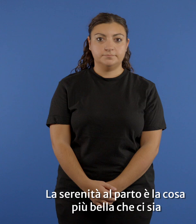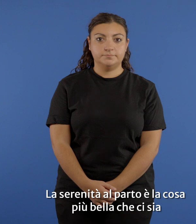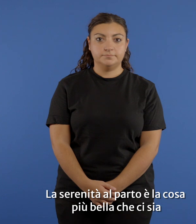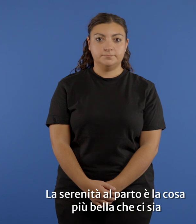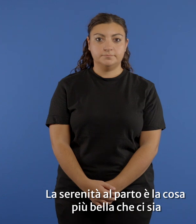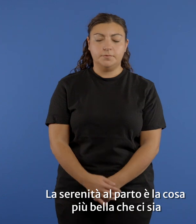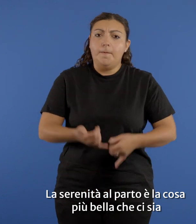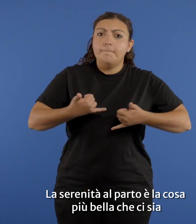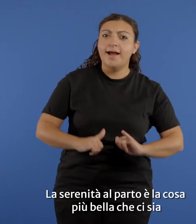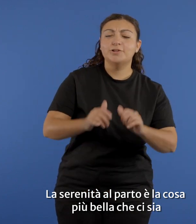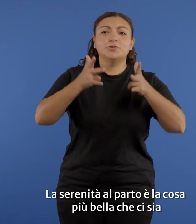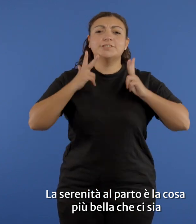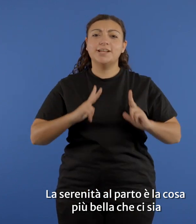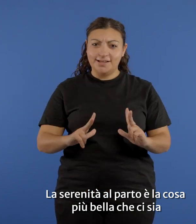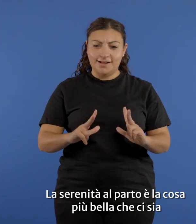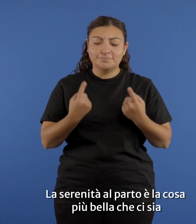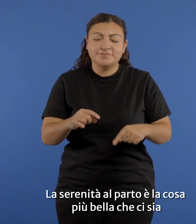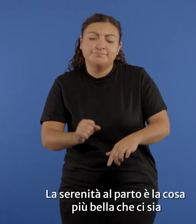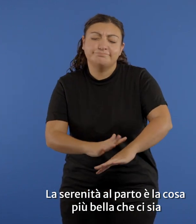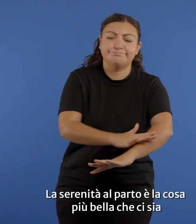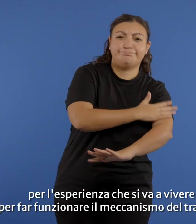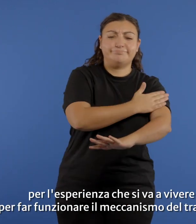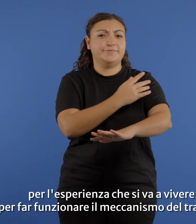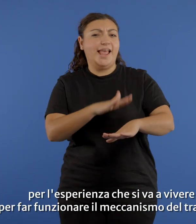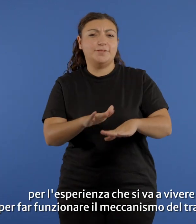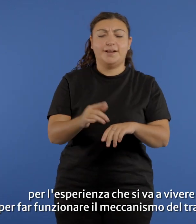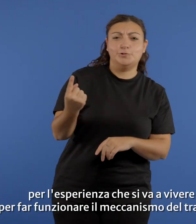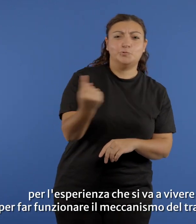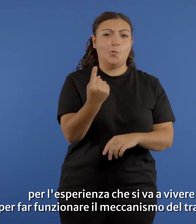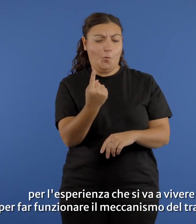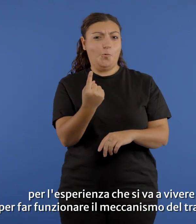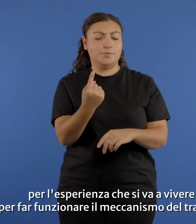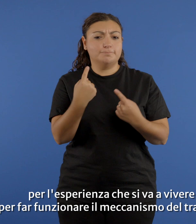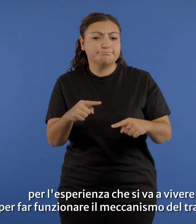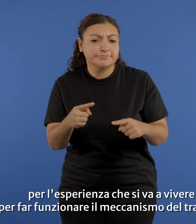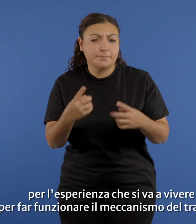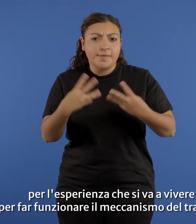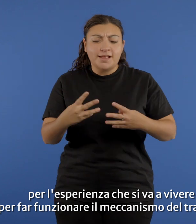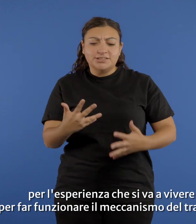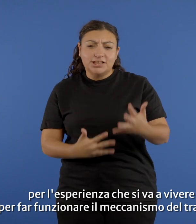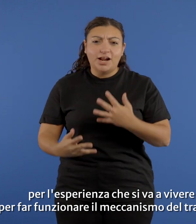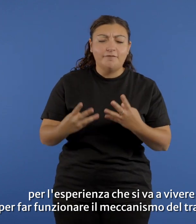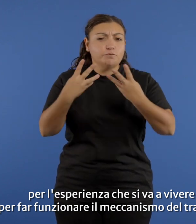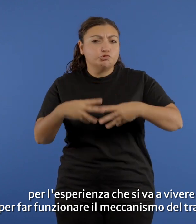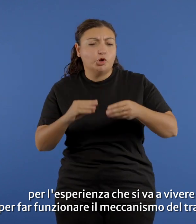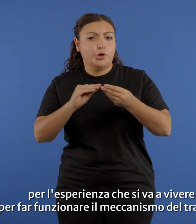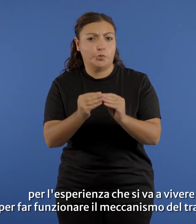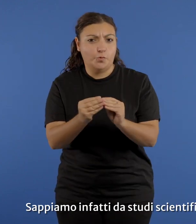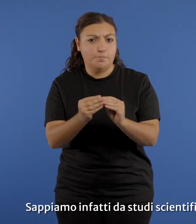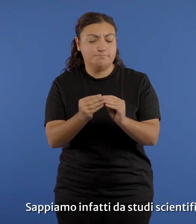La serenità al parto è la cosa più bella che ci sia per l'esperienza che si fa a vivere e per far funzionare il meccanismo del travaglio. Sappiamo